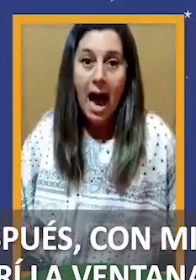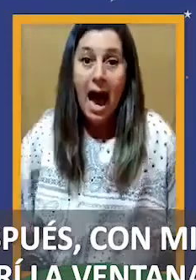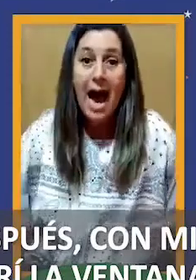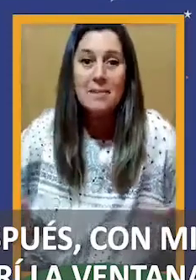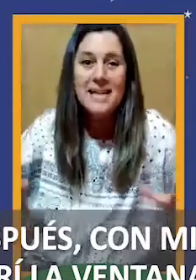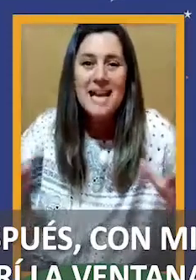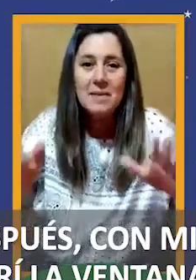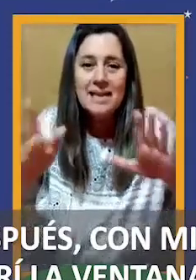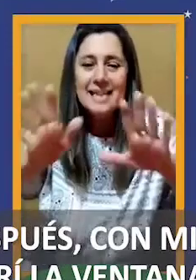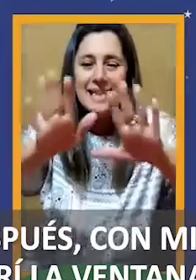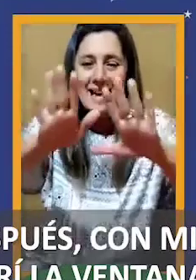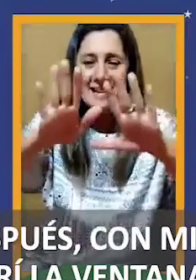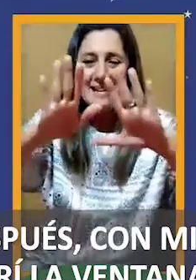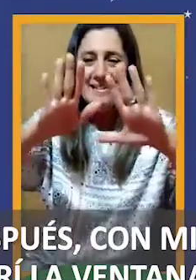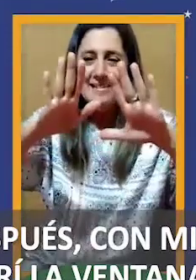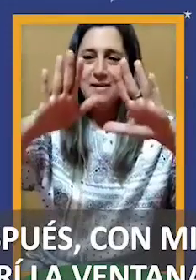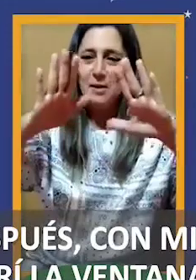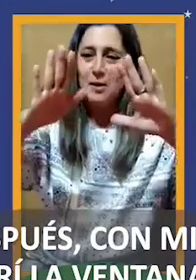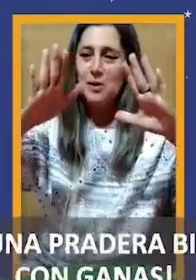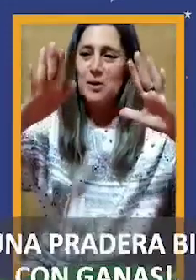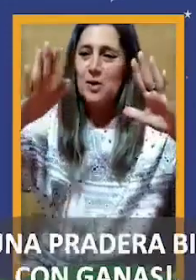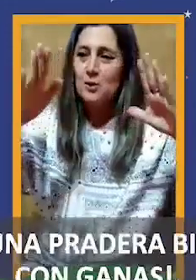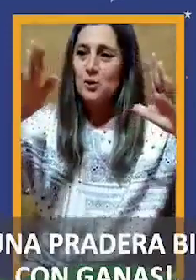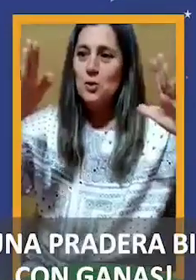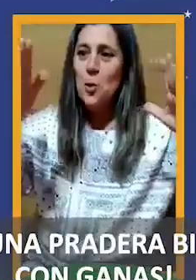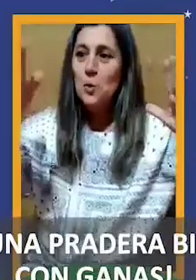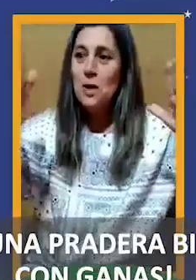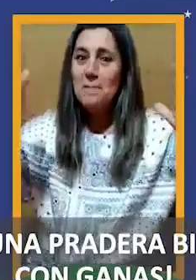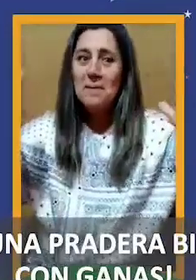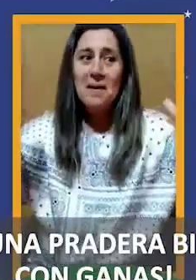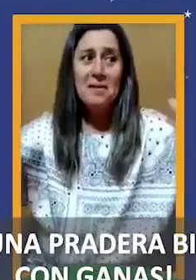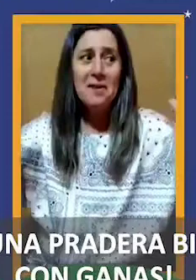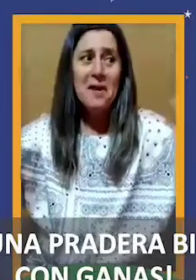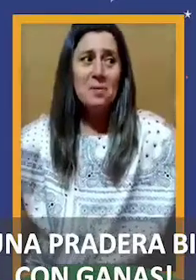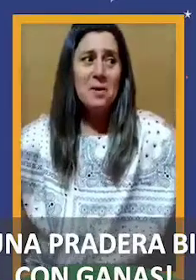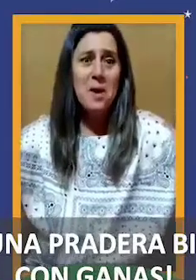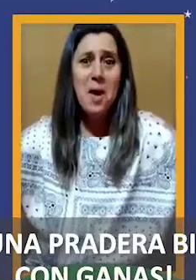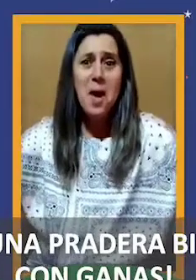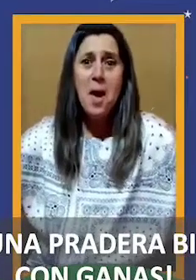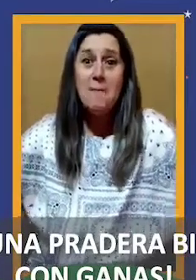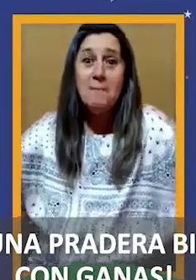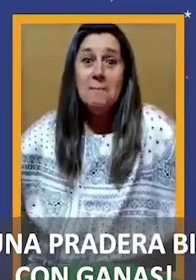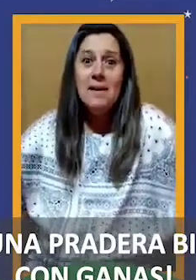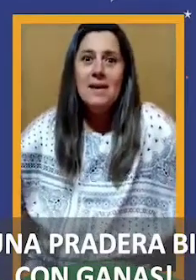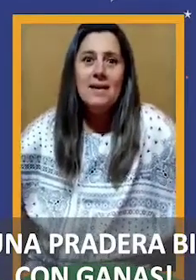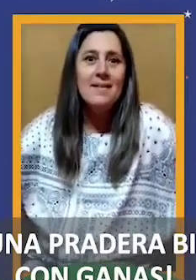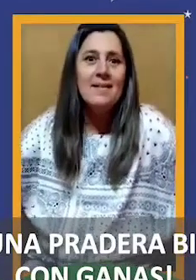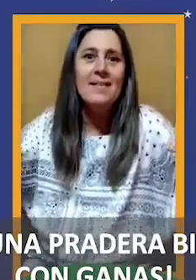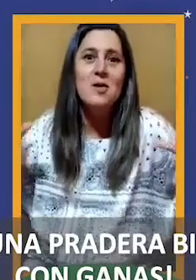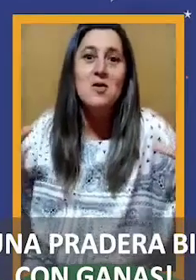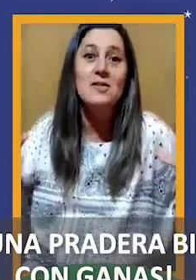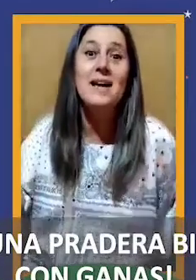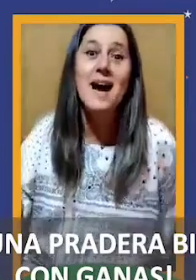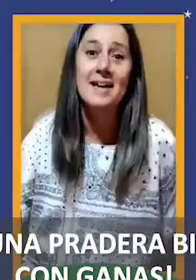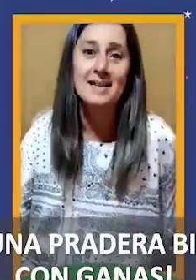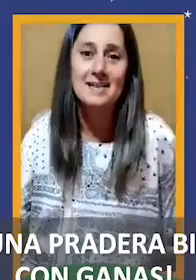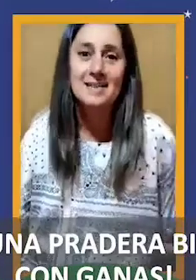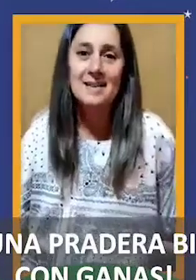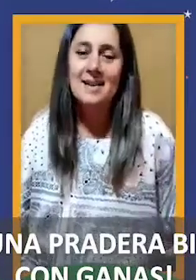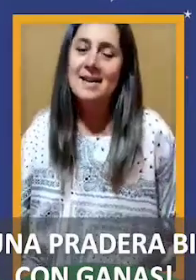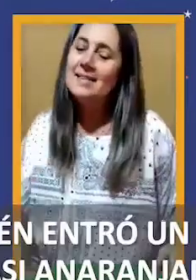abrí la ventana y entró una fradera bien verde con